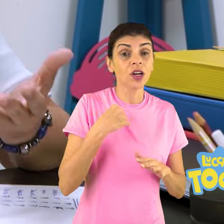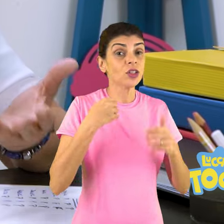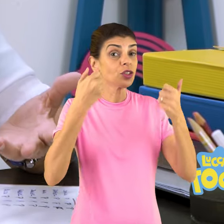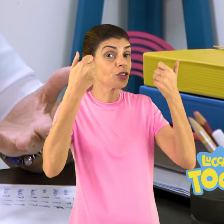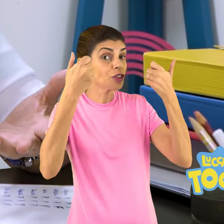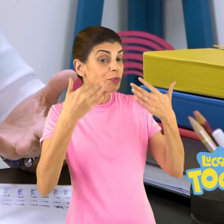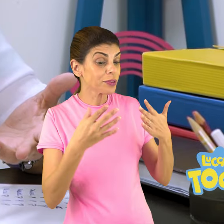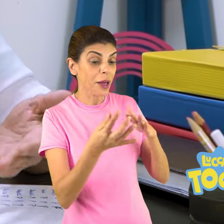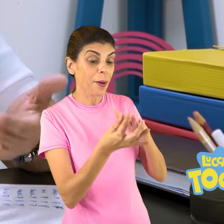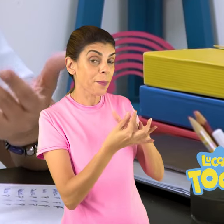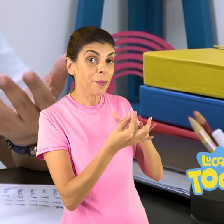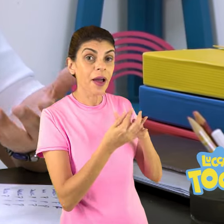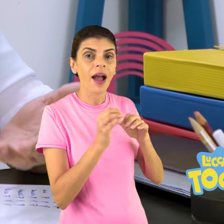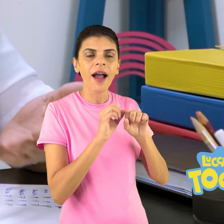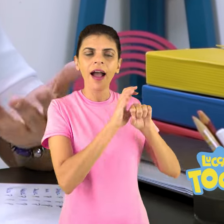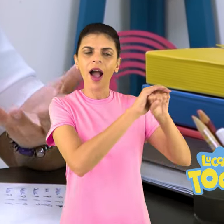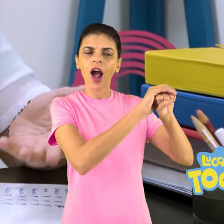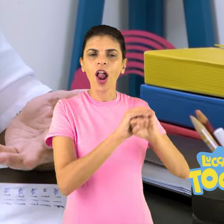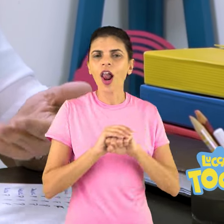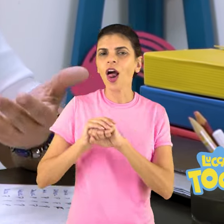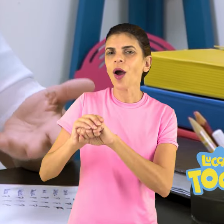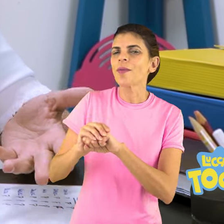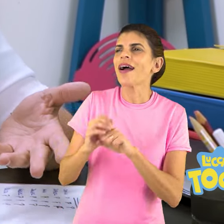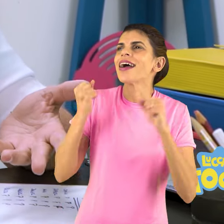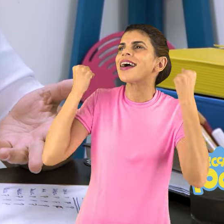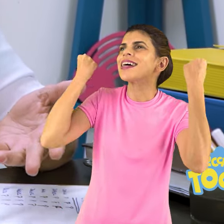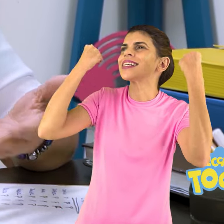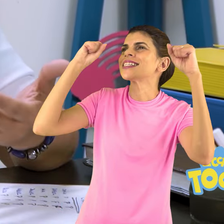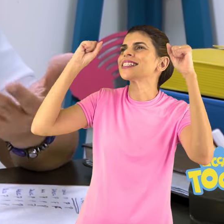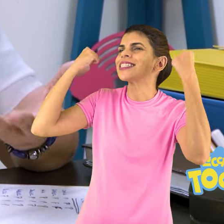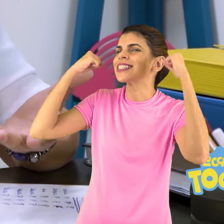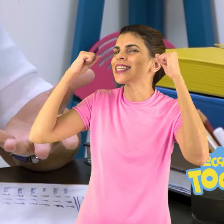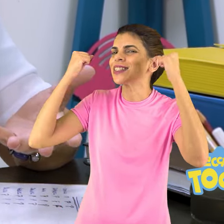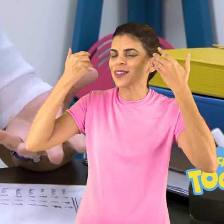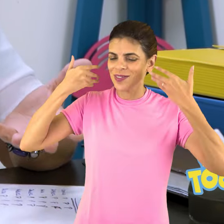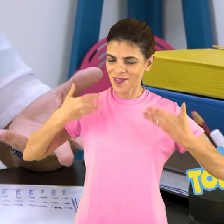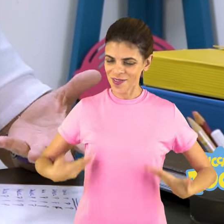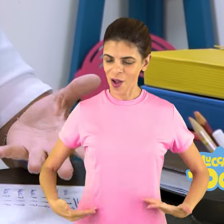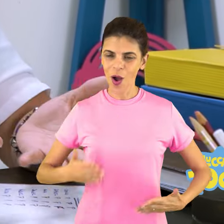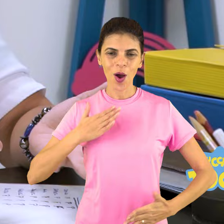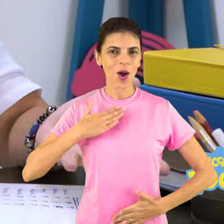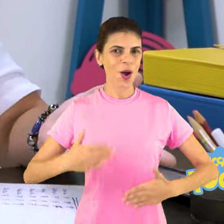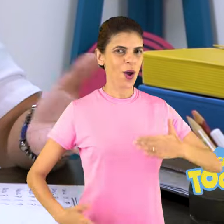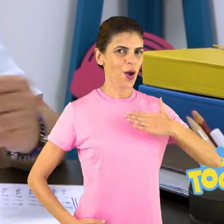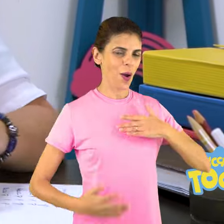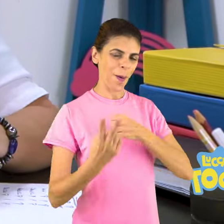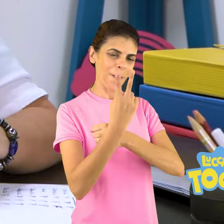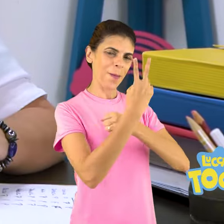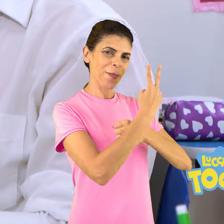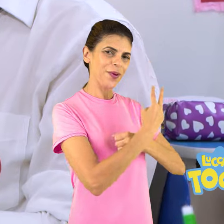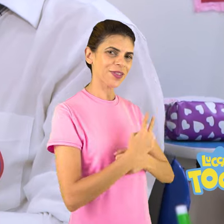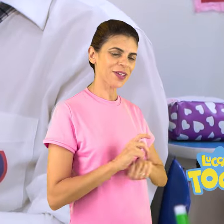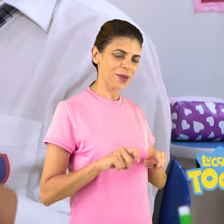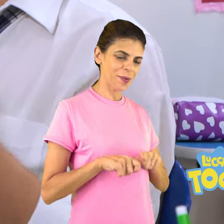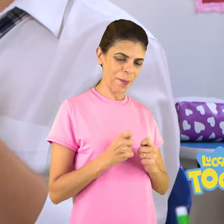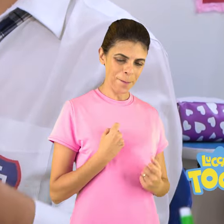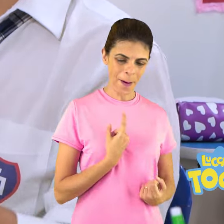falando é um exercício que se faz pra aquecer, melhora a flexibilidade e protege contra lesões. Eu acho que eu nunca fiz